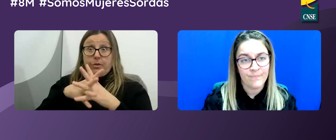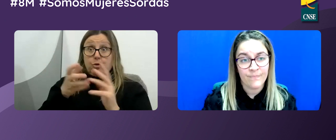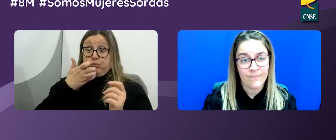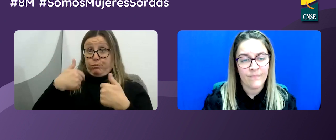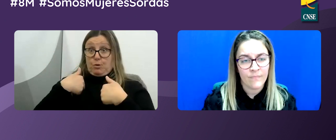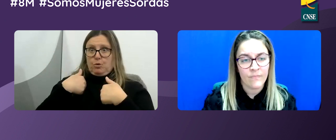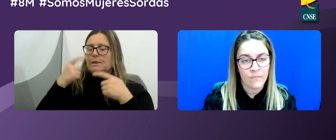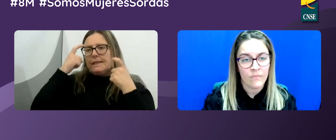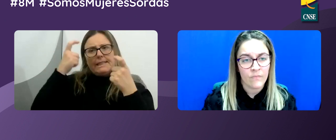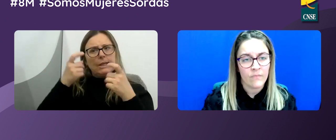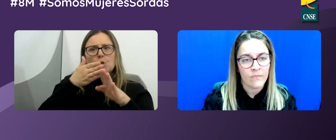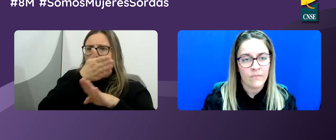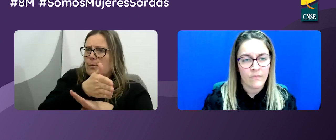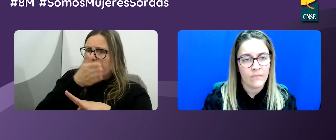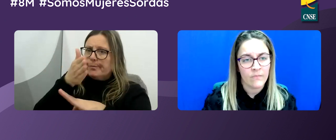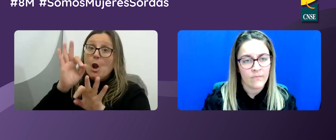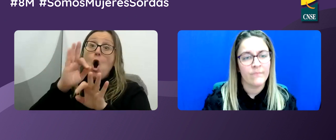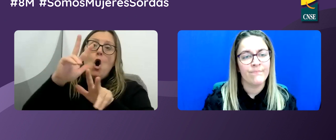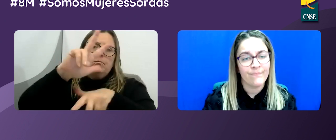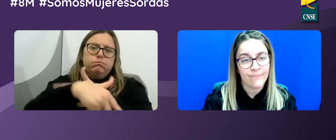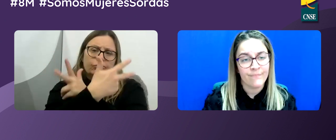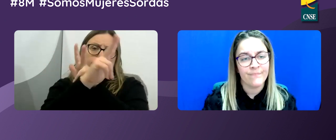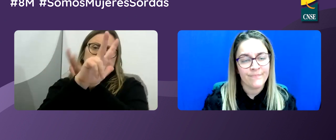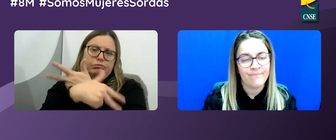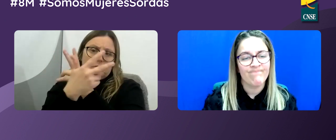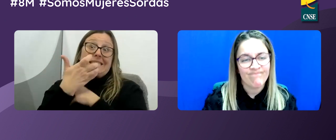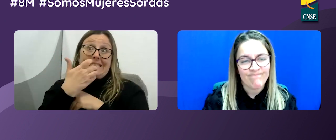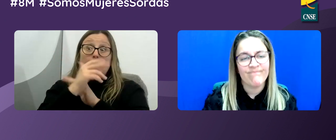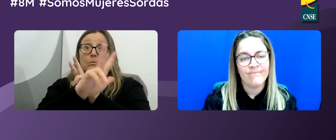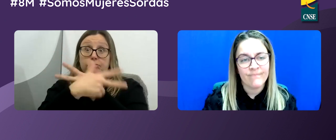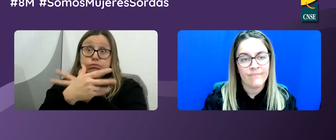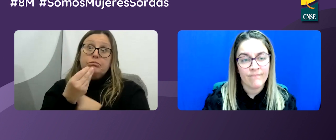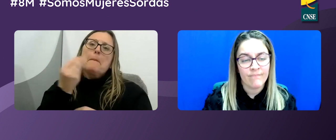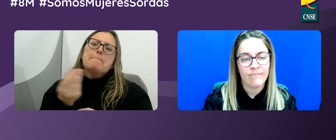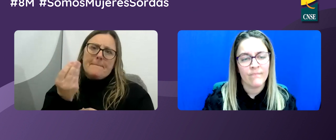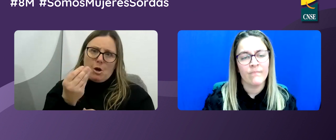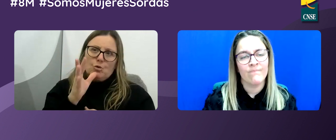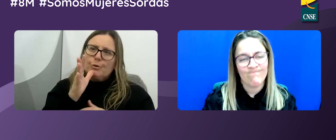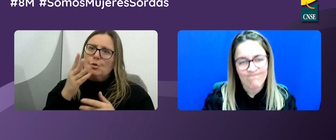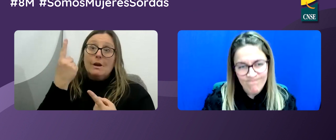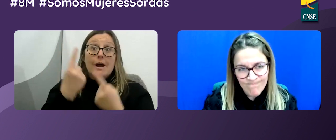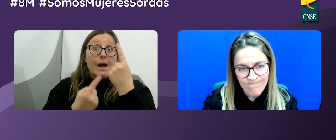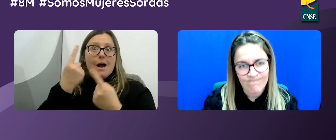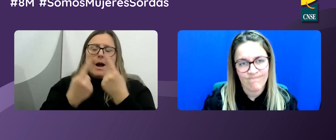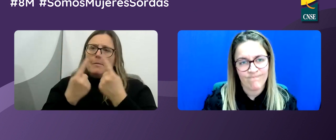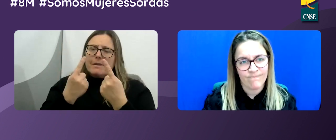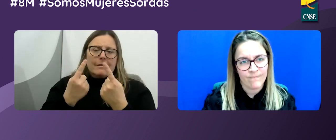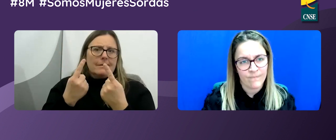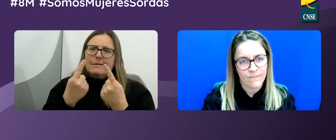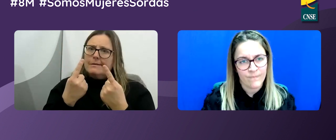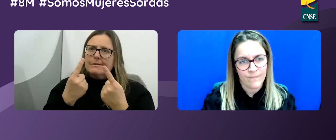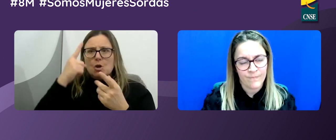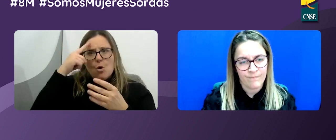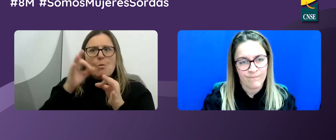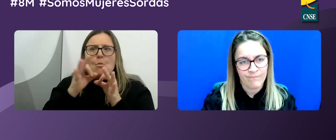La FAPS-CL, por ejemplo yo, intento desplazarme o hacer videollamadas, que es mucho mejor, porque a veces con los